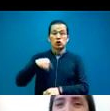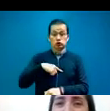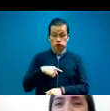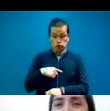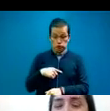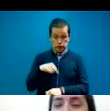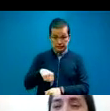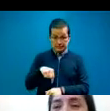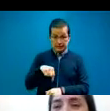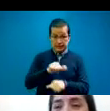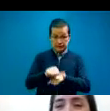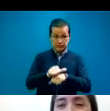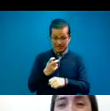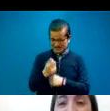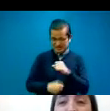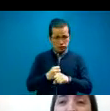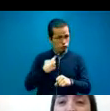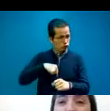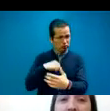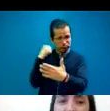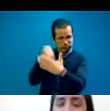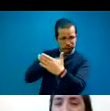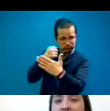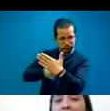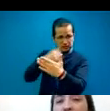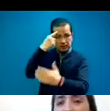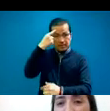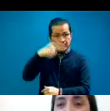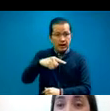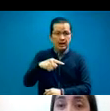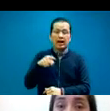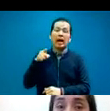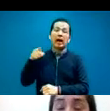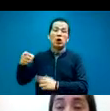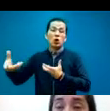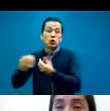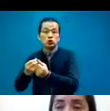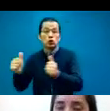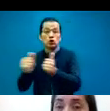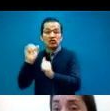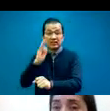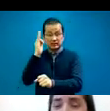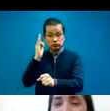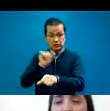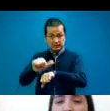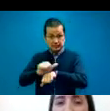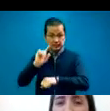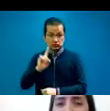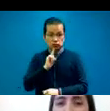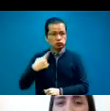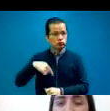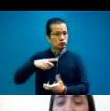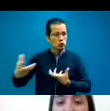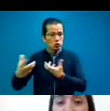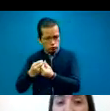estamos trabajando y apoyando a la Confederación Argentina de Sordos, en este trabajo conjunto